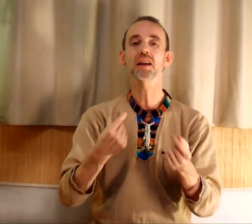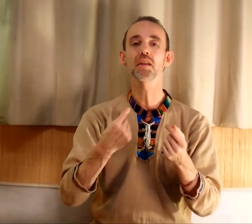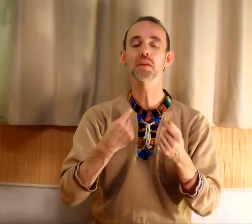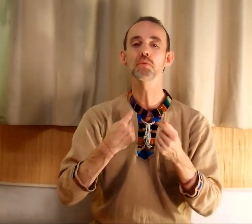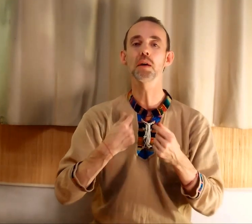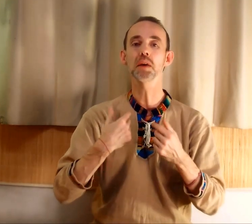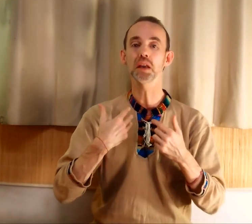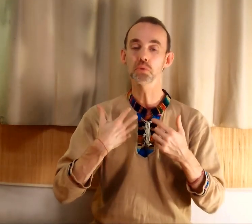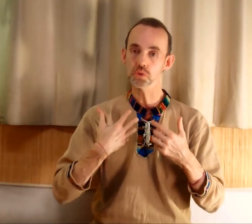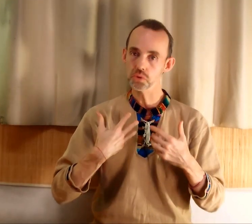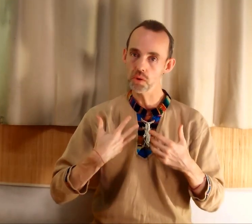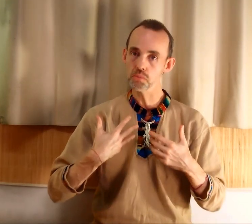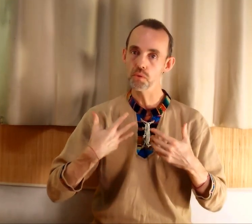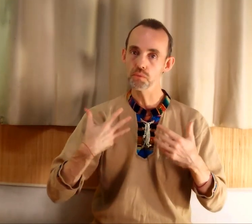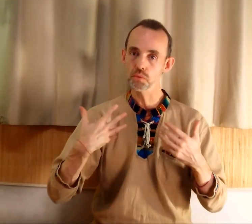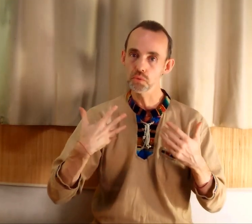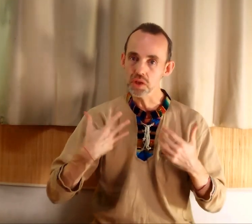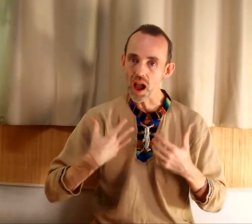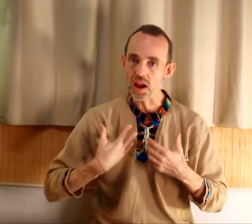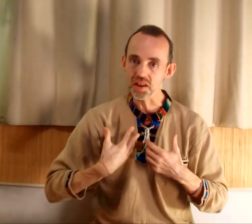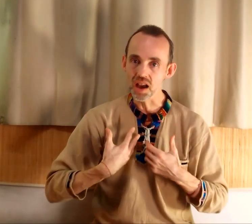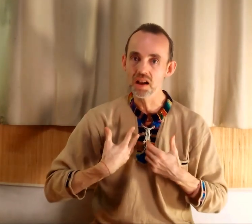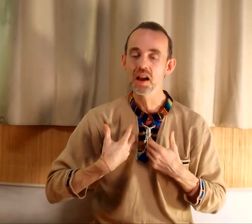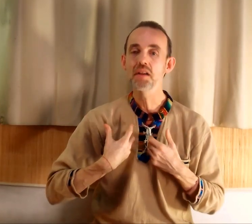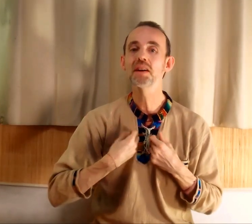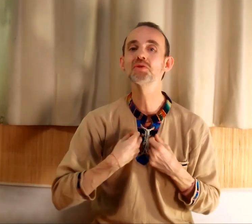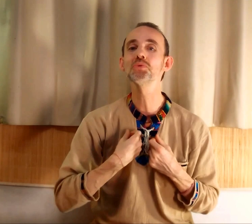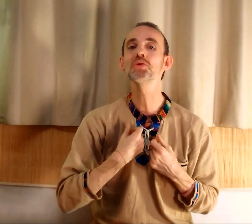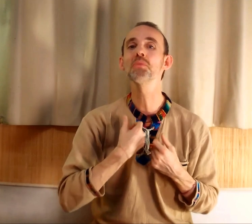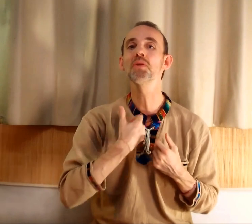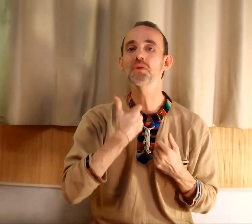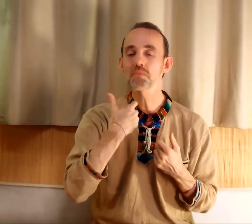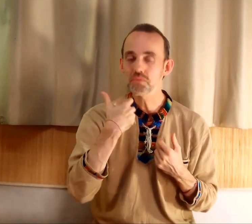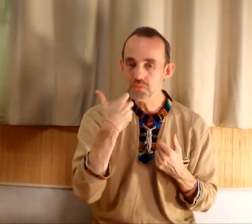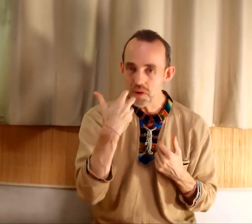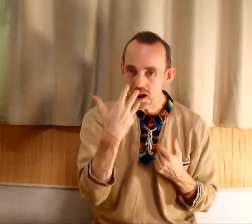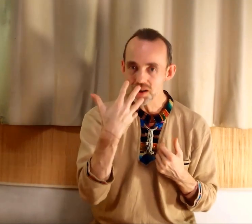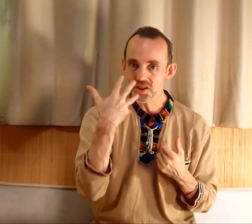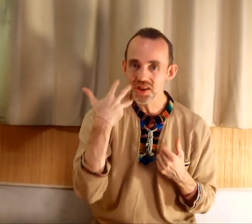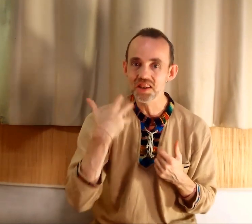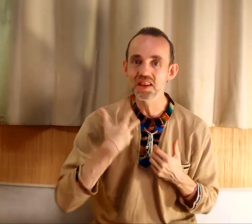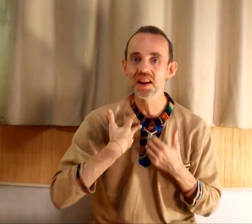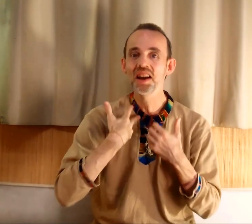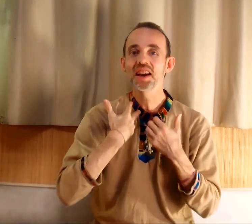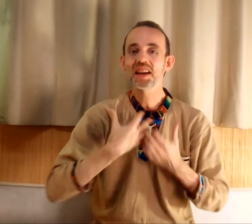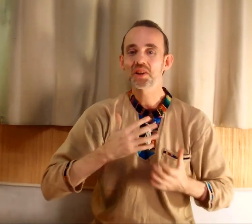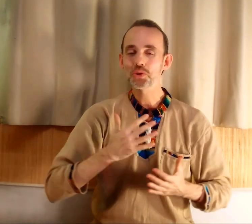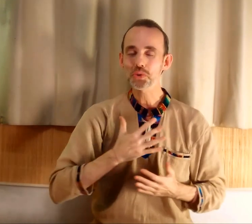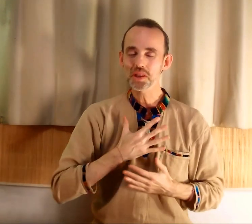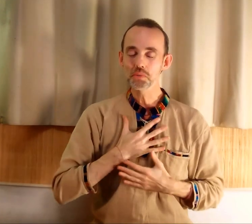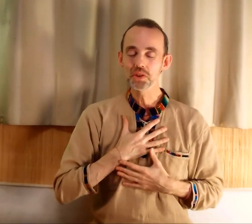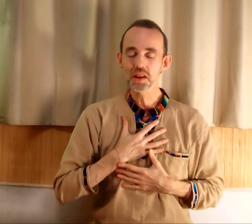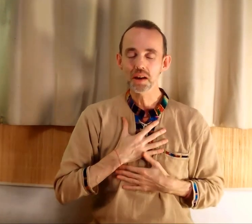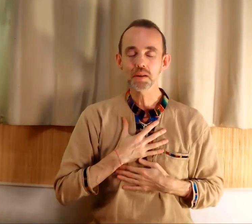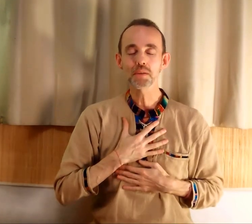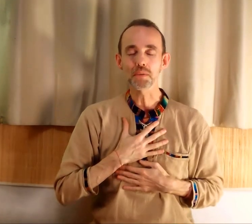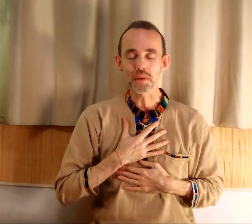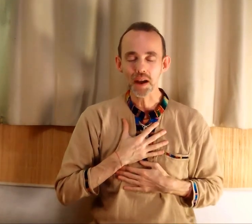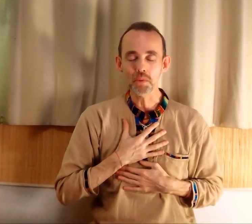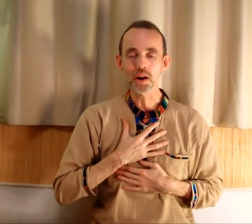être avec vous-même. Et de ce temps pour vous, où il'y a rien, va justement pouvoir jaillir quelque chose qui vous tient vraiment